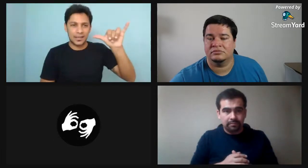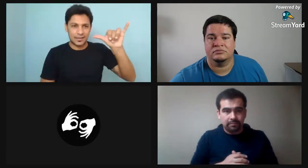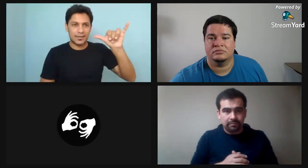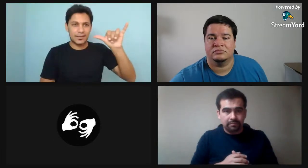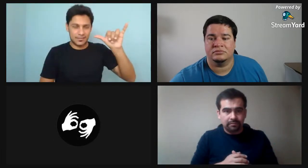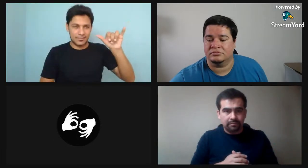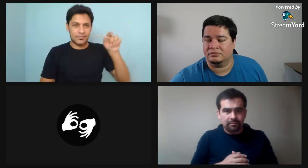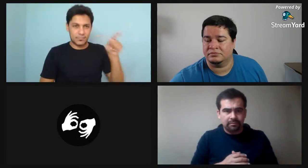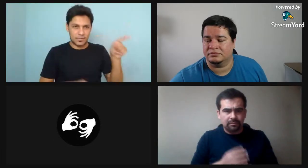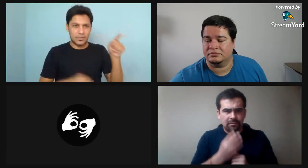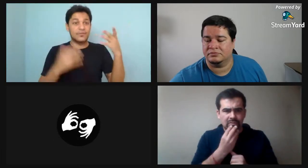¿Qué?